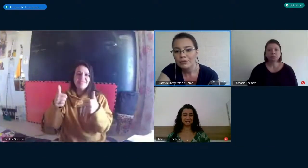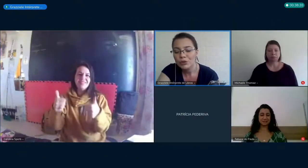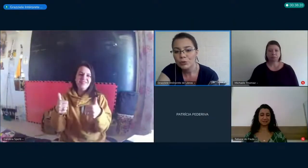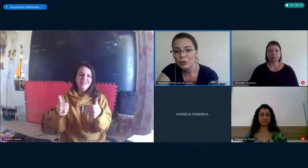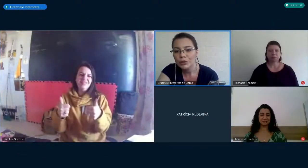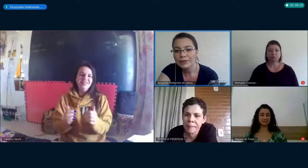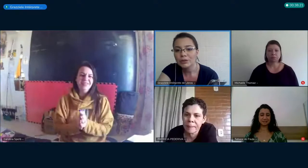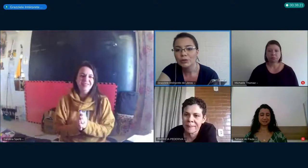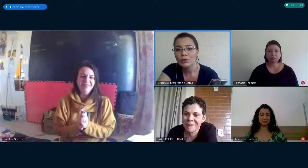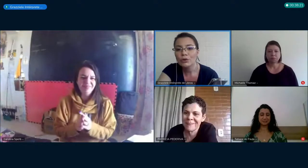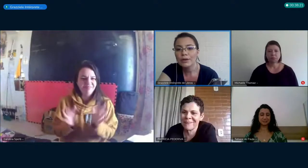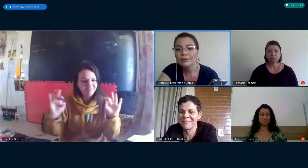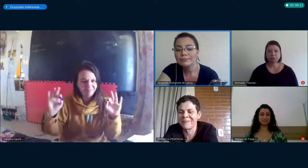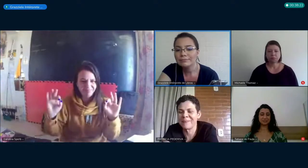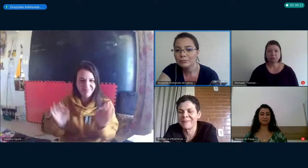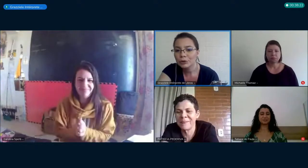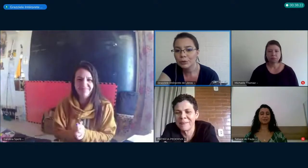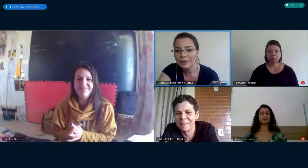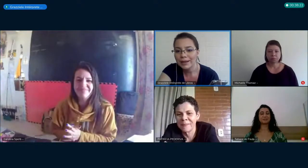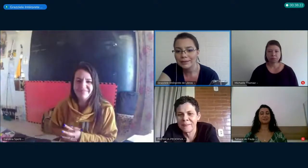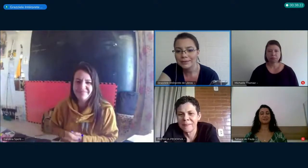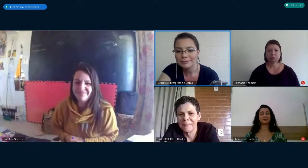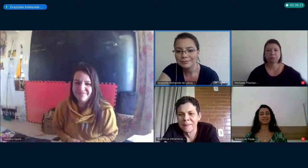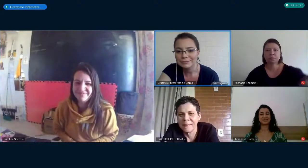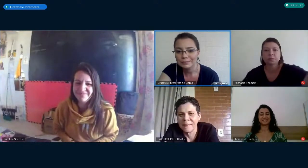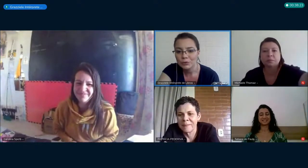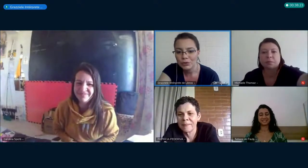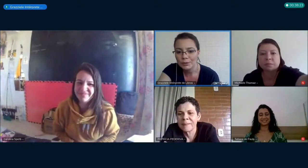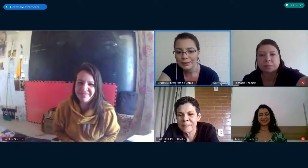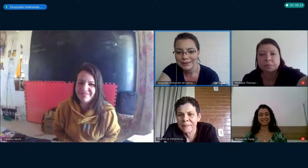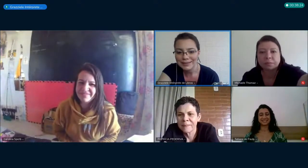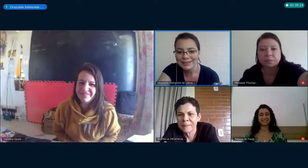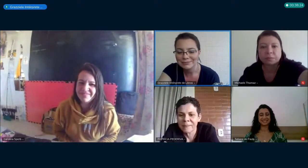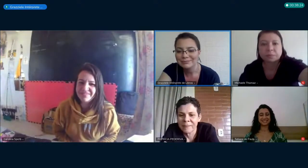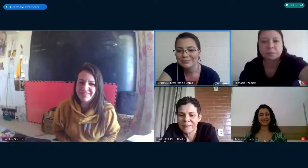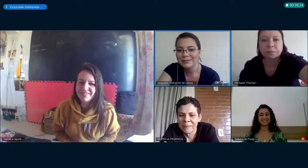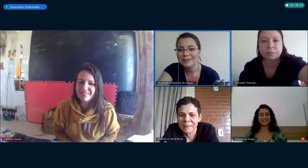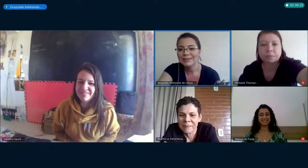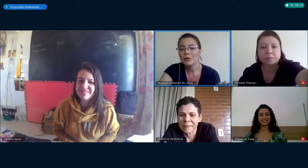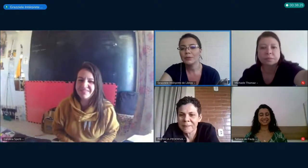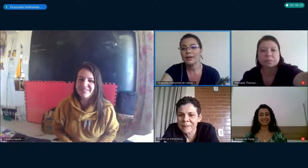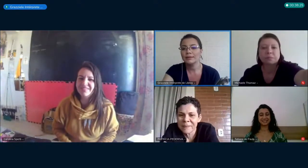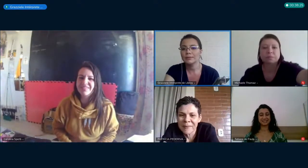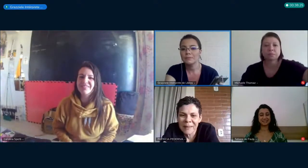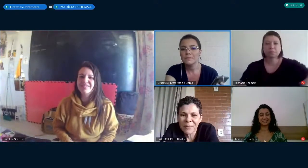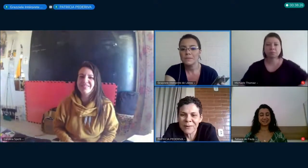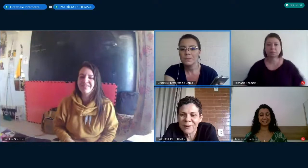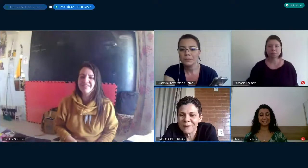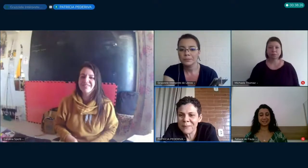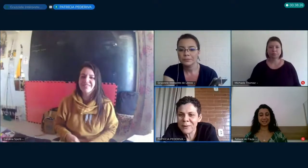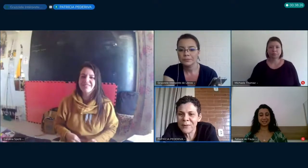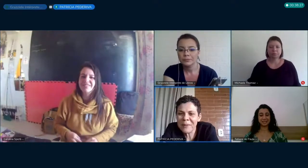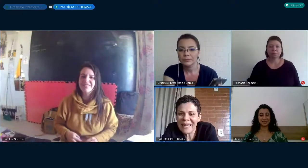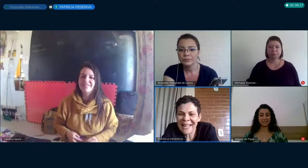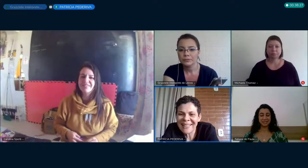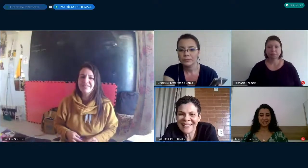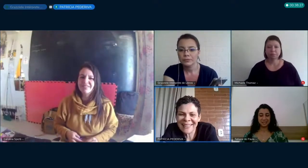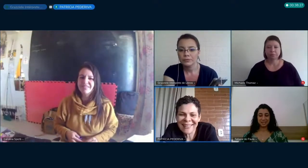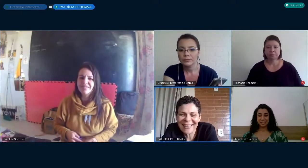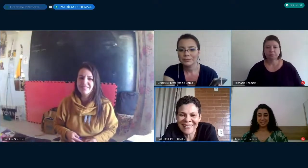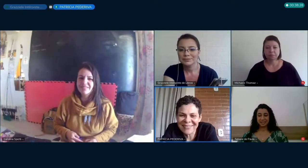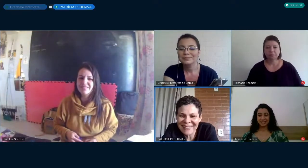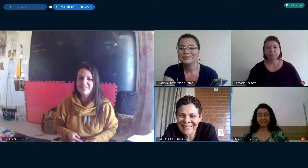a professora e orientadora. Muito obrigada, professora Patrícia. Obrigada. Muito